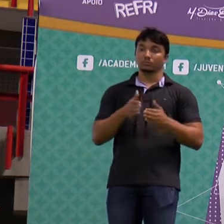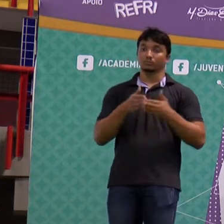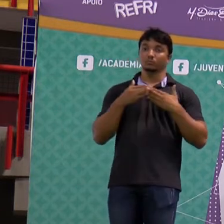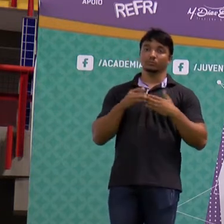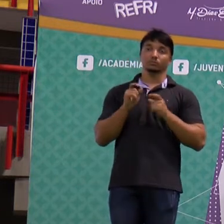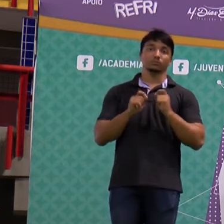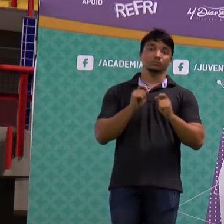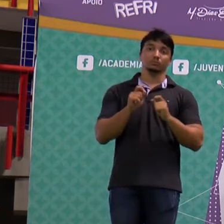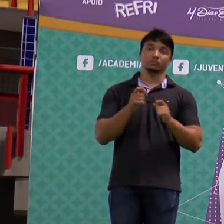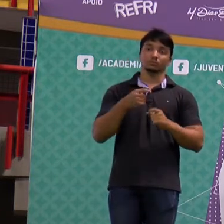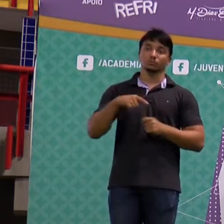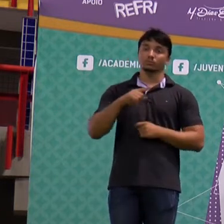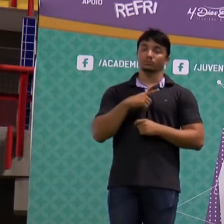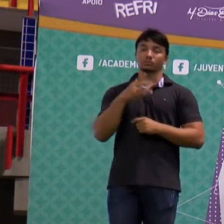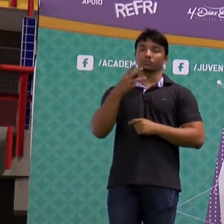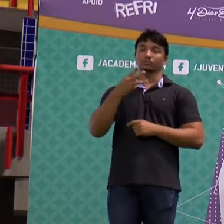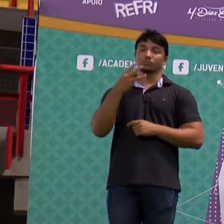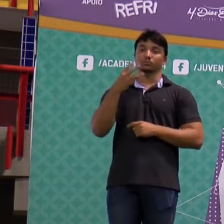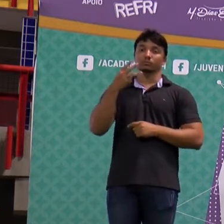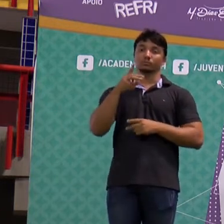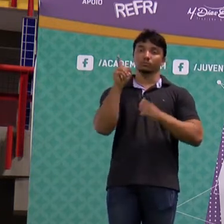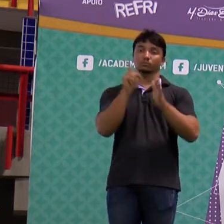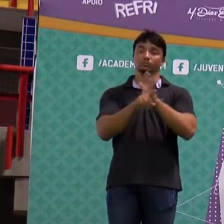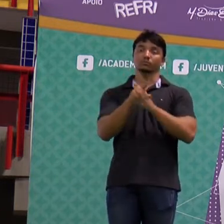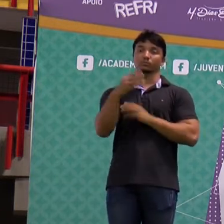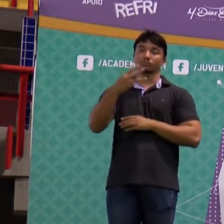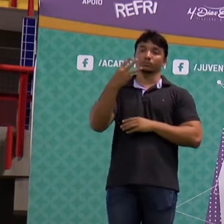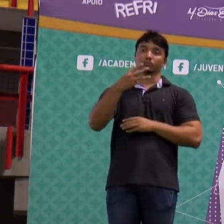para a gente ir na terceira questão.